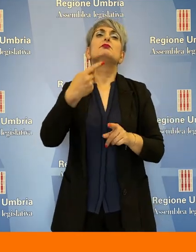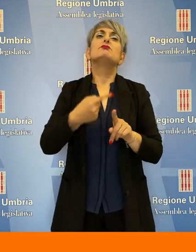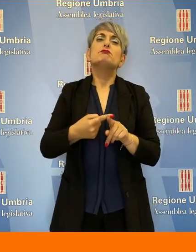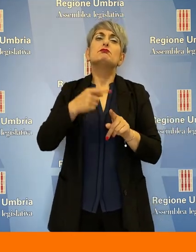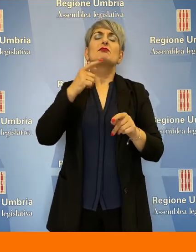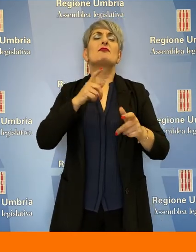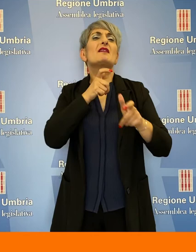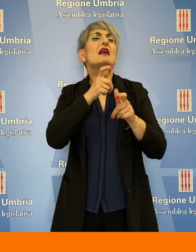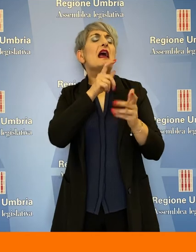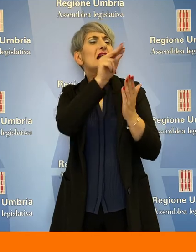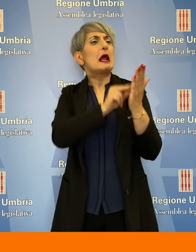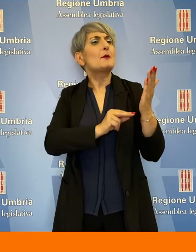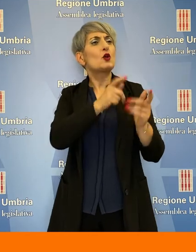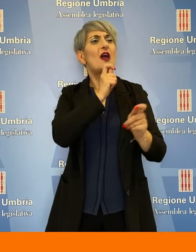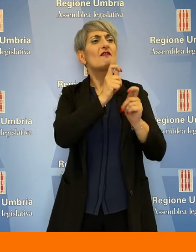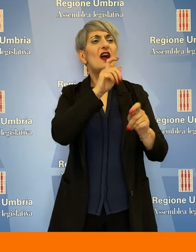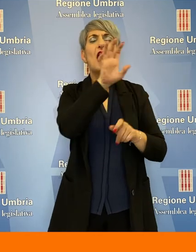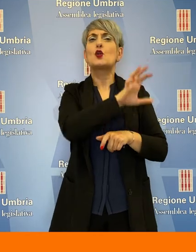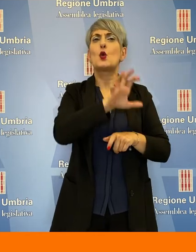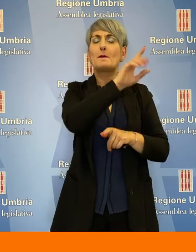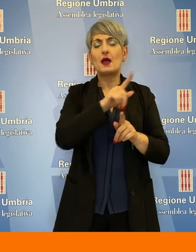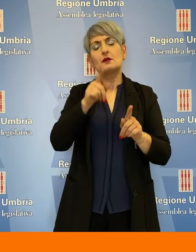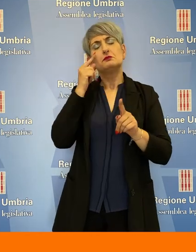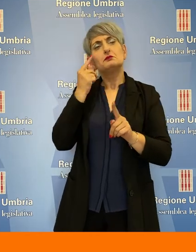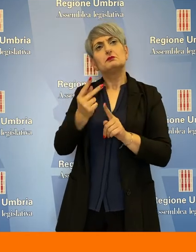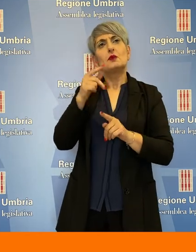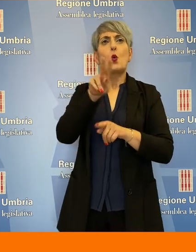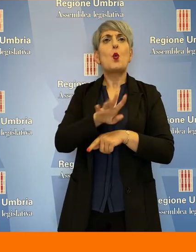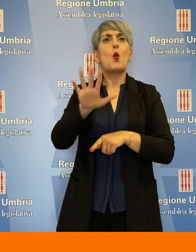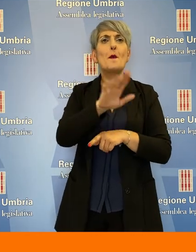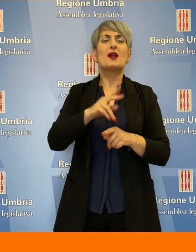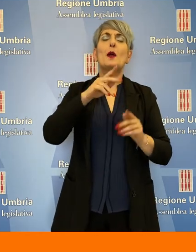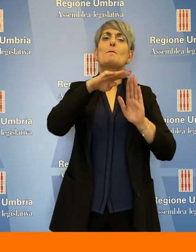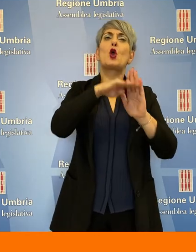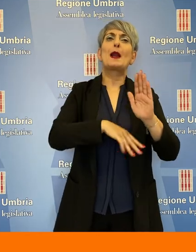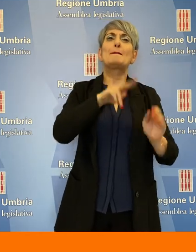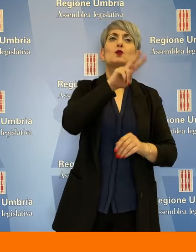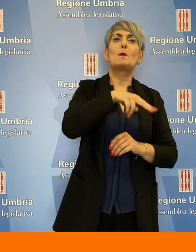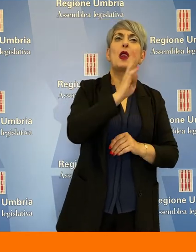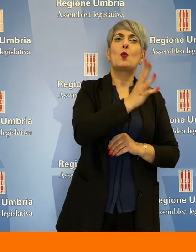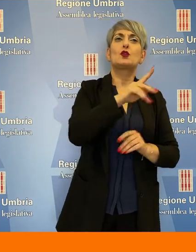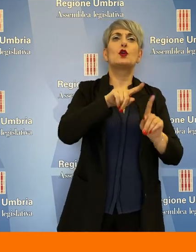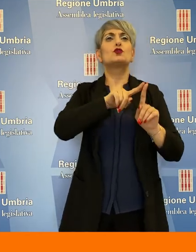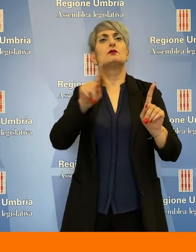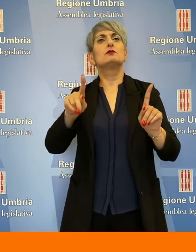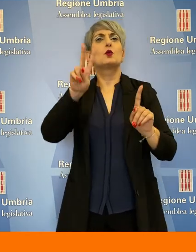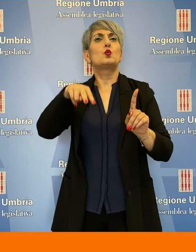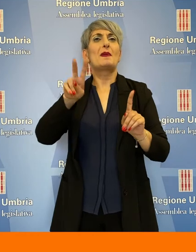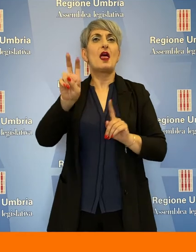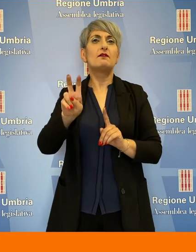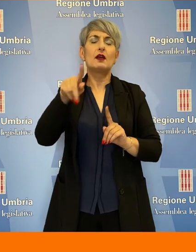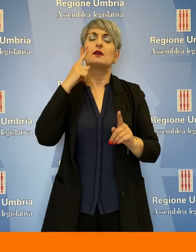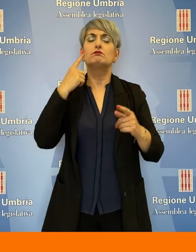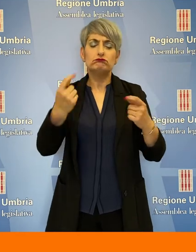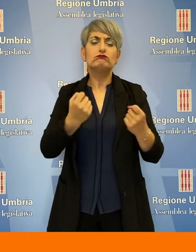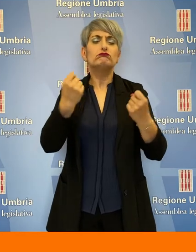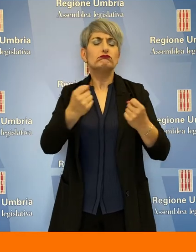affari europei mostra che in Umbria complessivamente la programmazione 2014-2020 ha attivato quasi